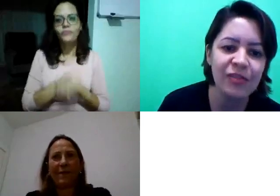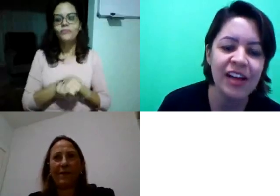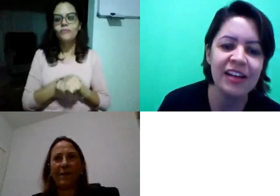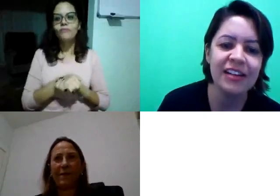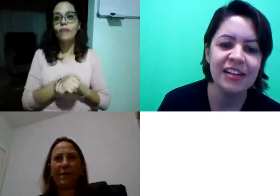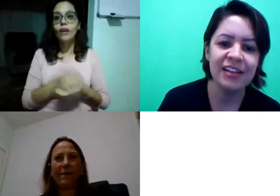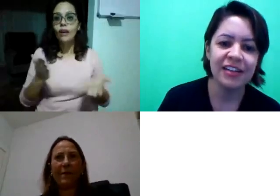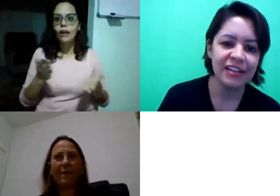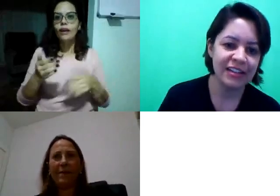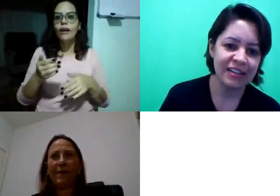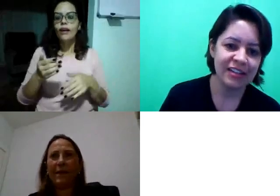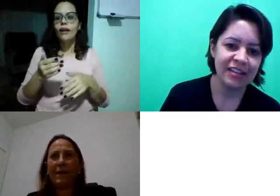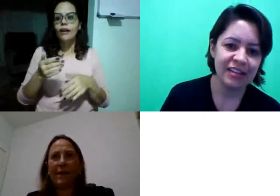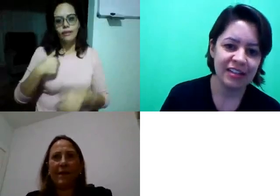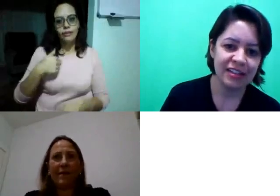aula.